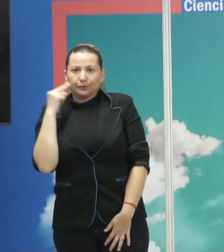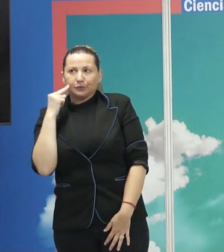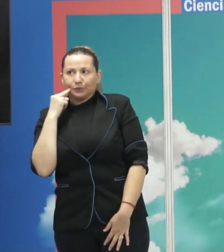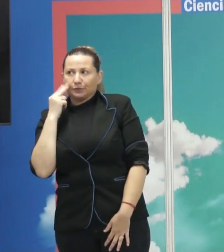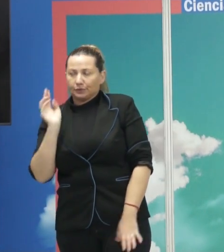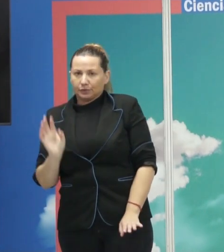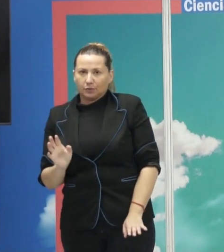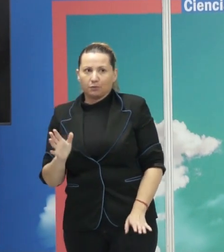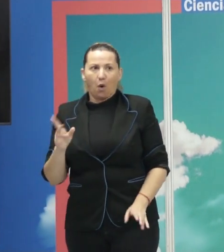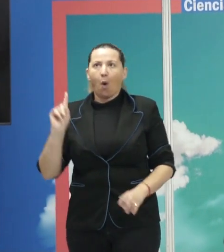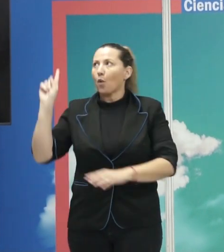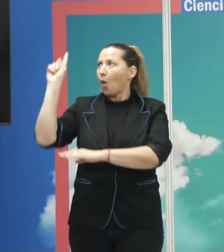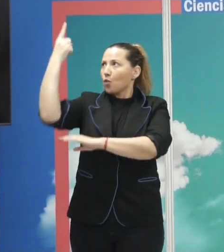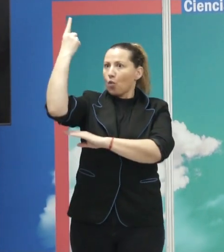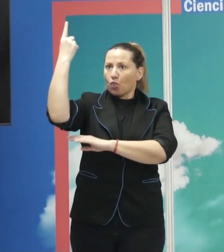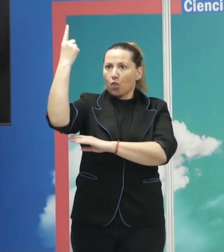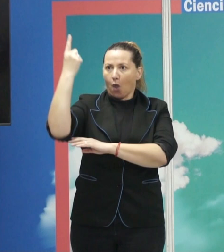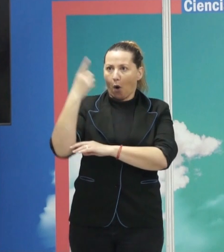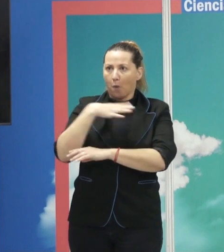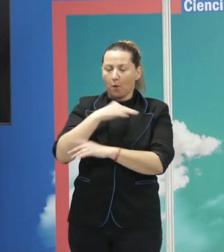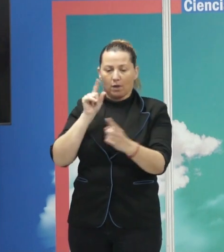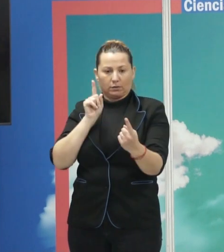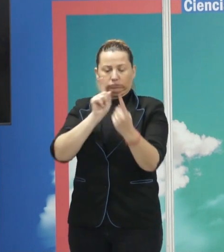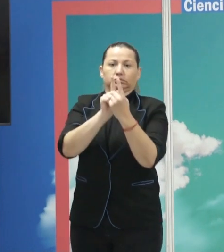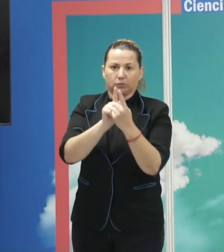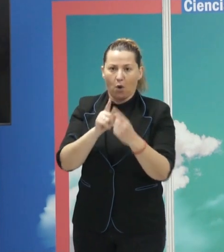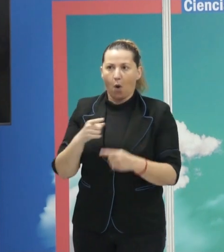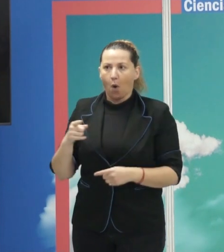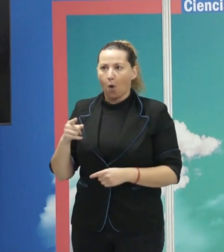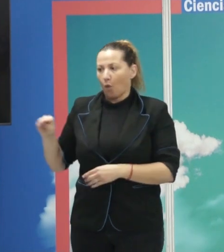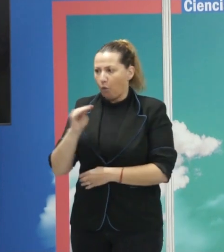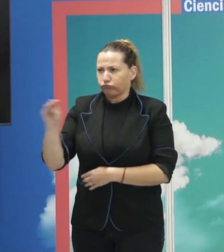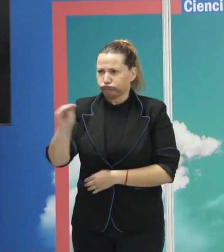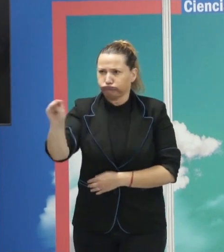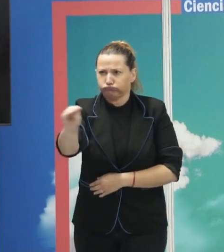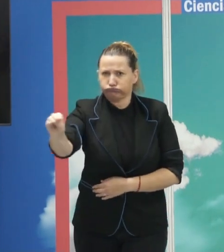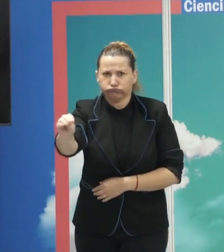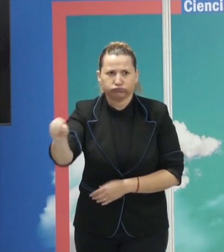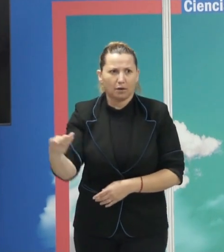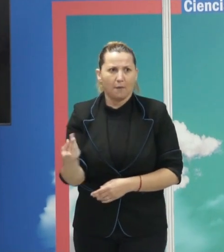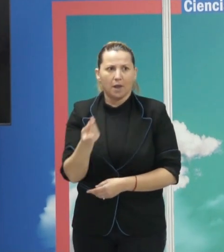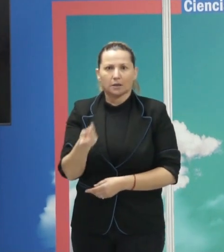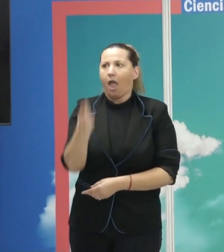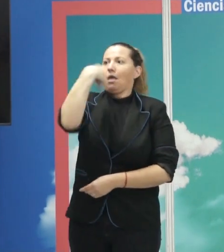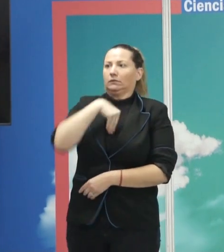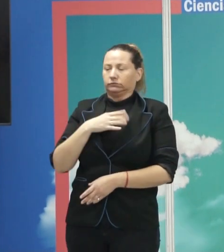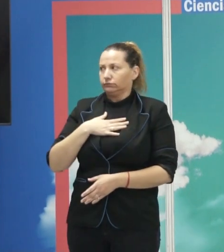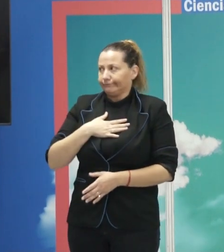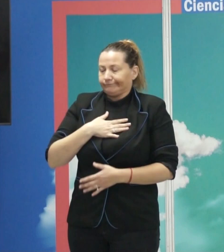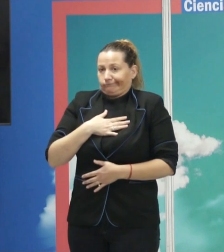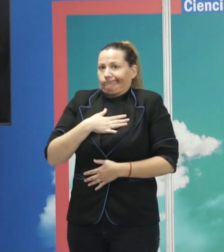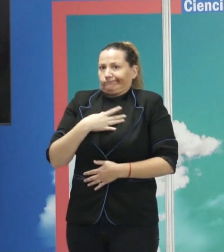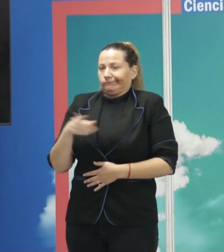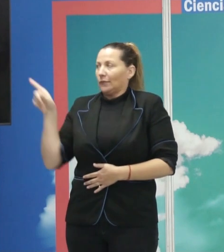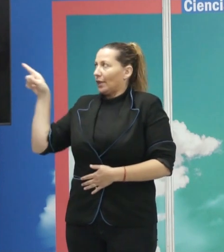monstruosos, con un dios enfadado, con una serpiente gigante que te arrollara, o sea, bueno, pues era un sitio